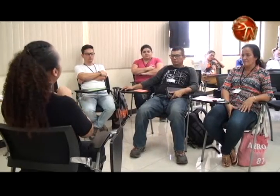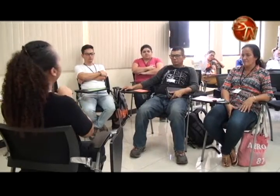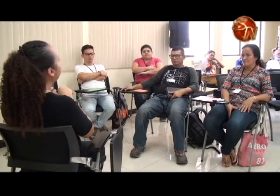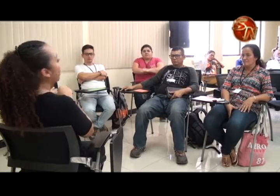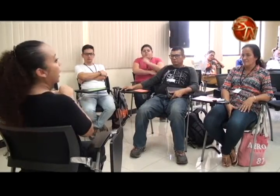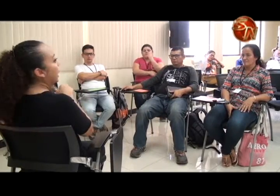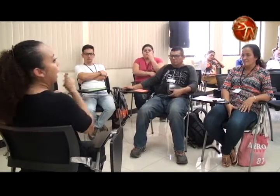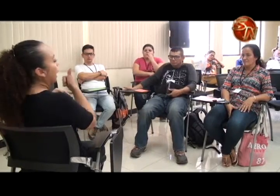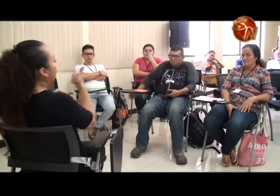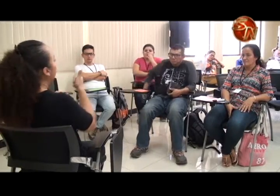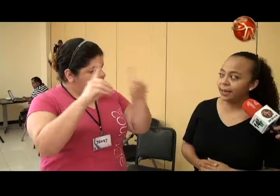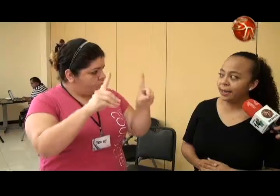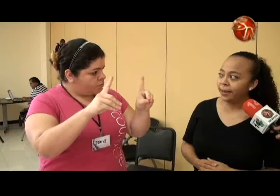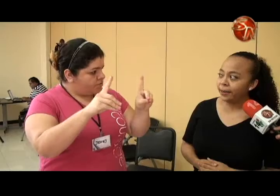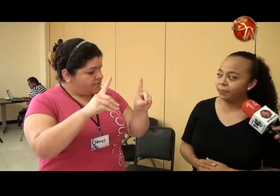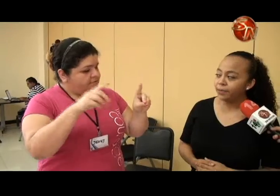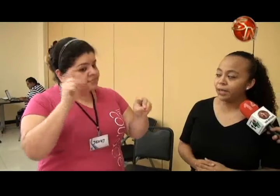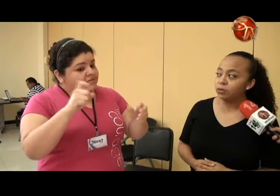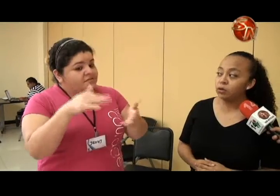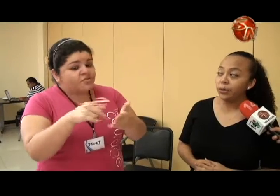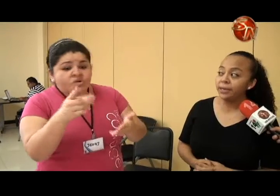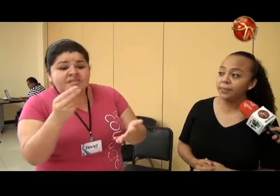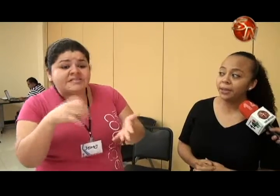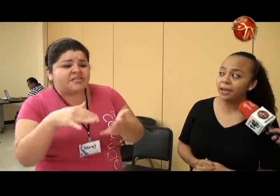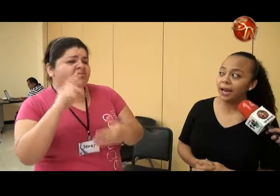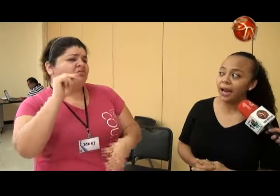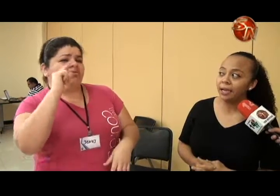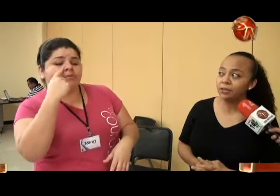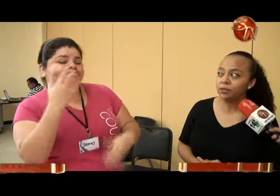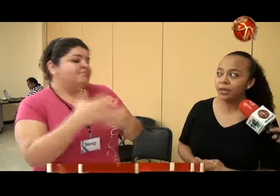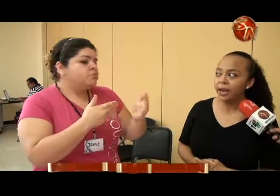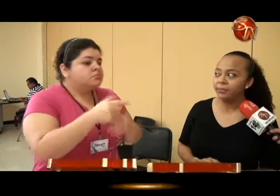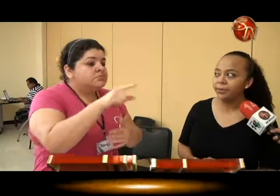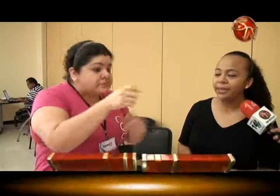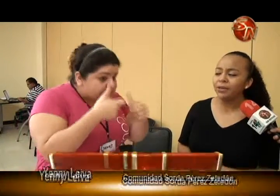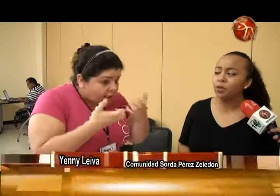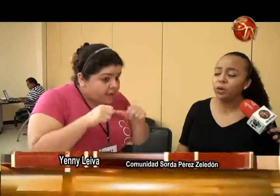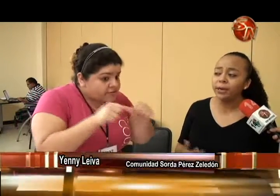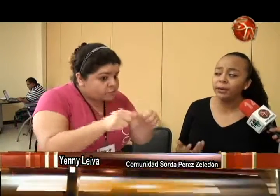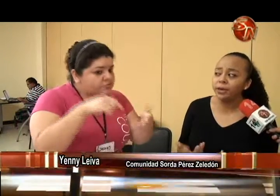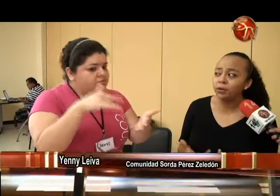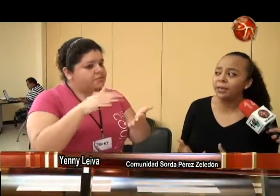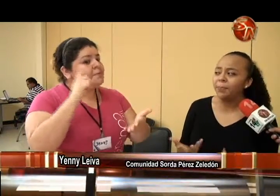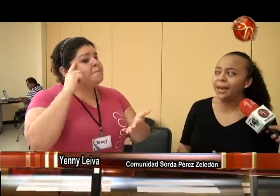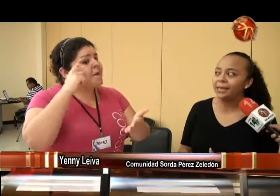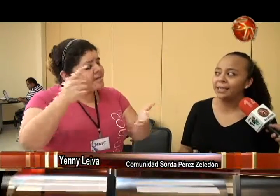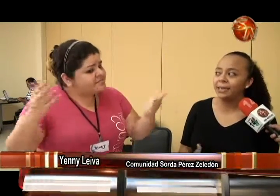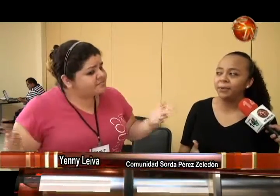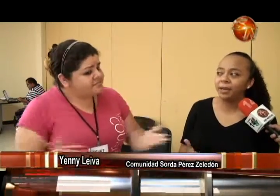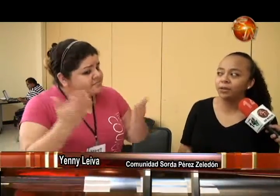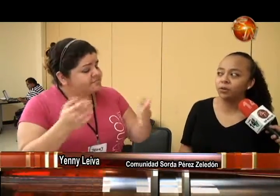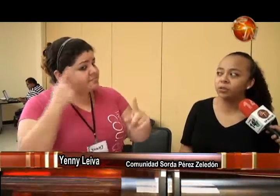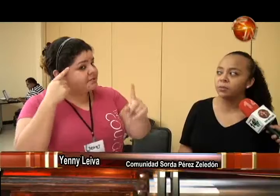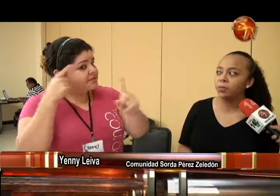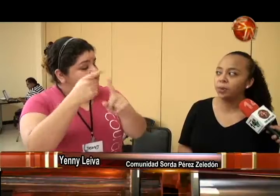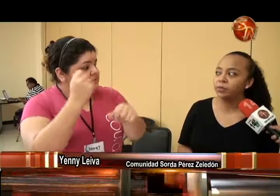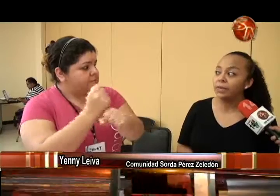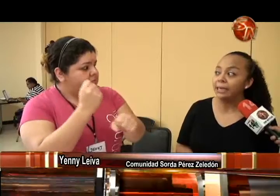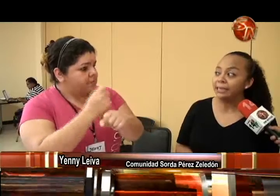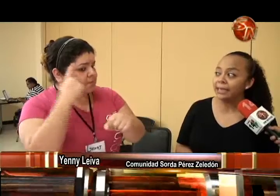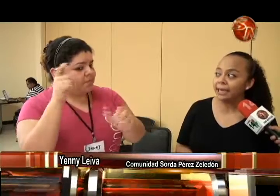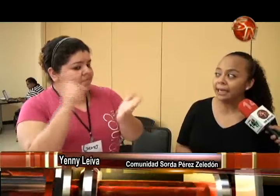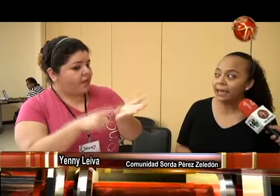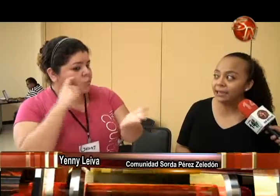objetivo de nosotros es que los jóvenes se metan a estudiar, que no les dé pereza, que vean que todos